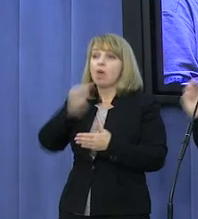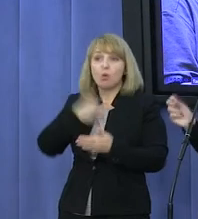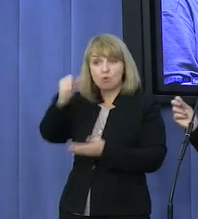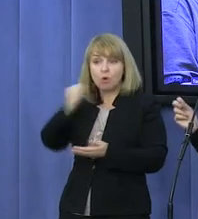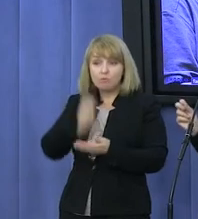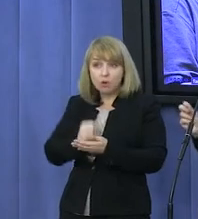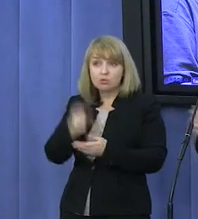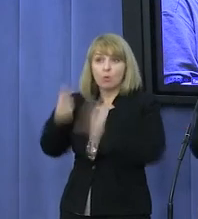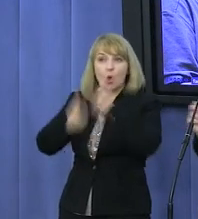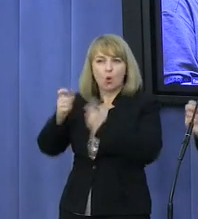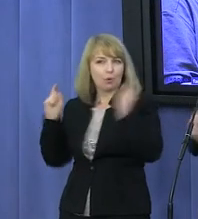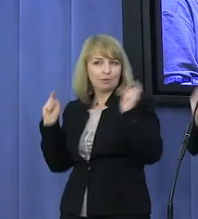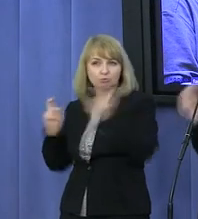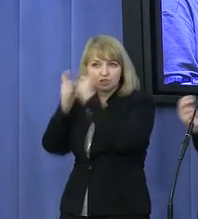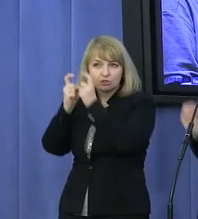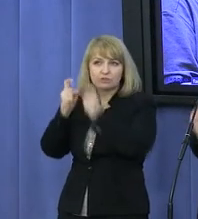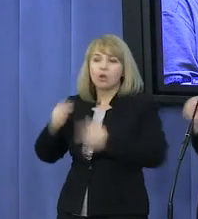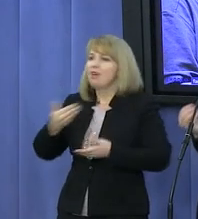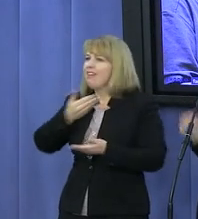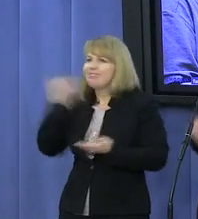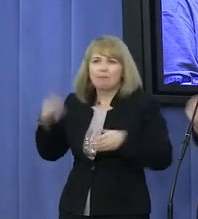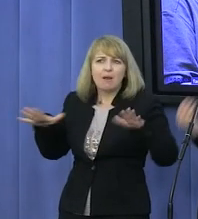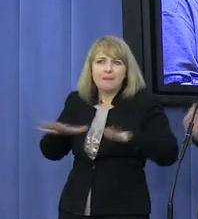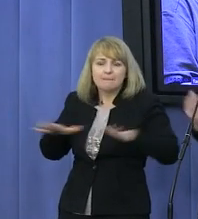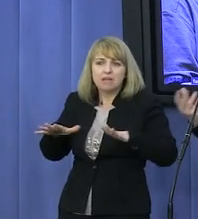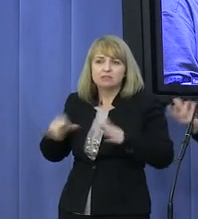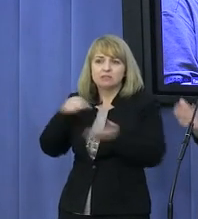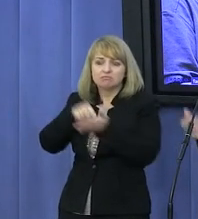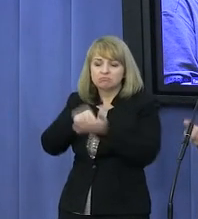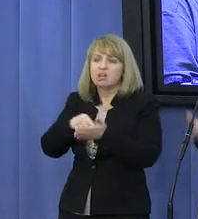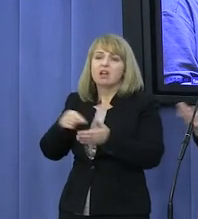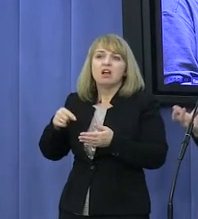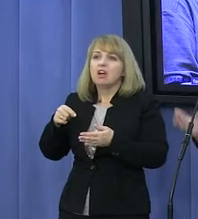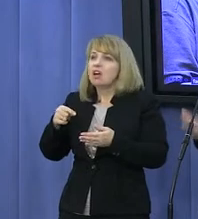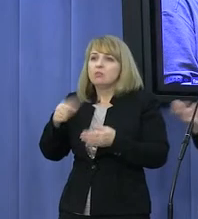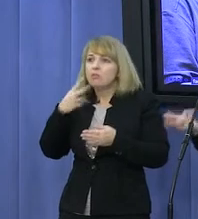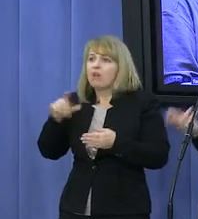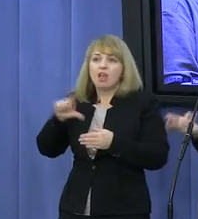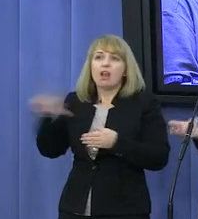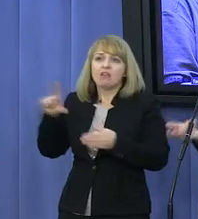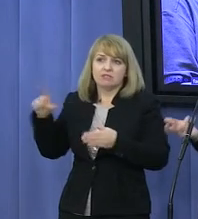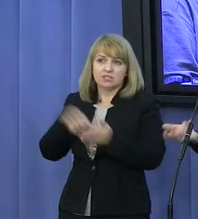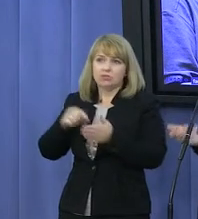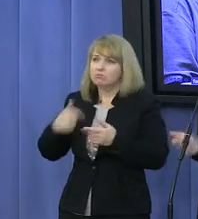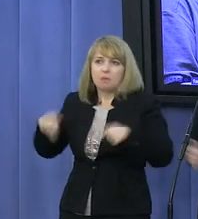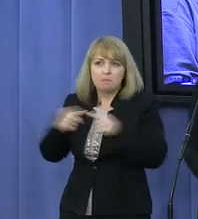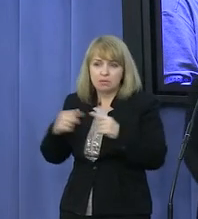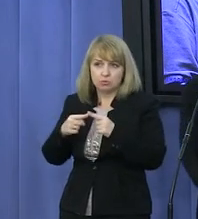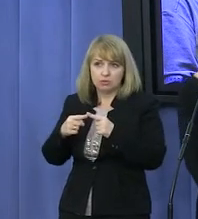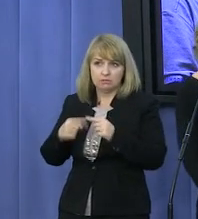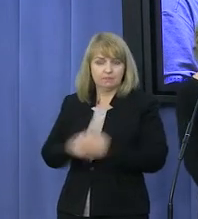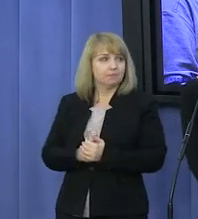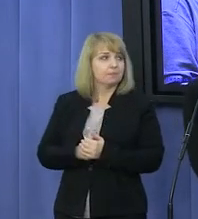które sprzeciwdziałają się takim działaniom, nie mają miejsca na jakkolwiek rozumianej lewicy, tudzież liberalizm światopoglądowym.